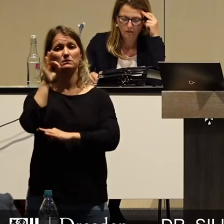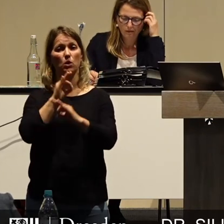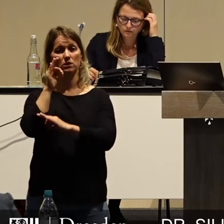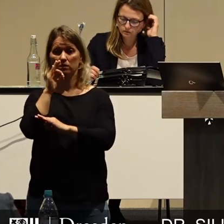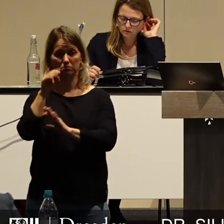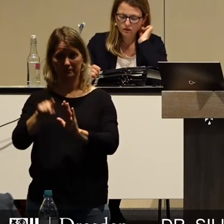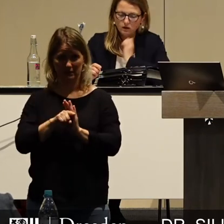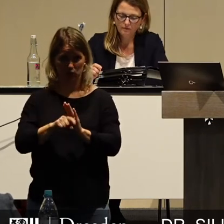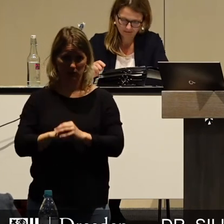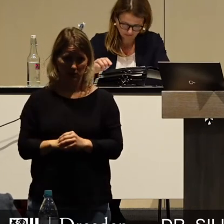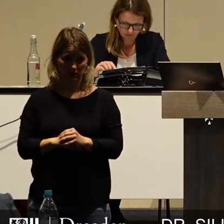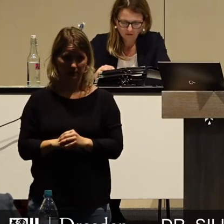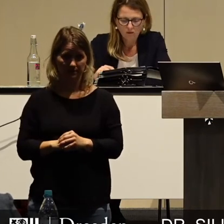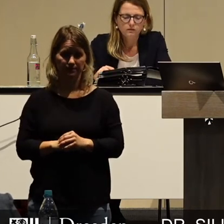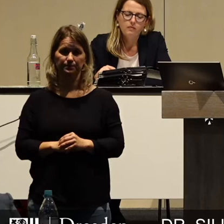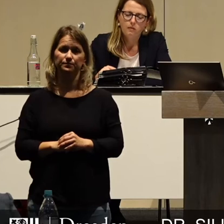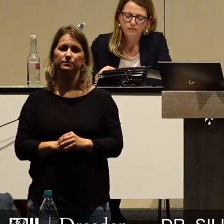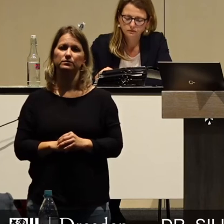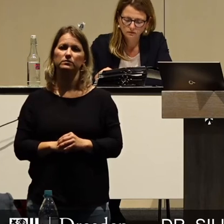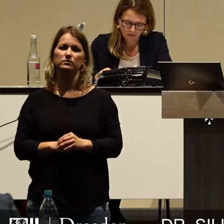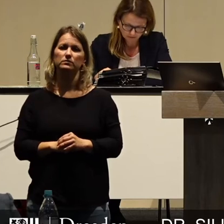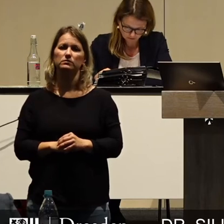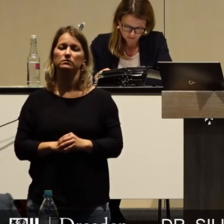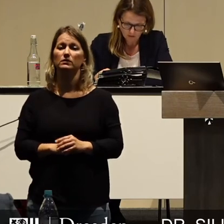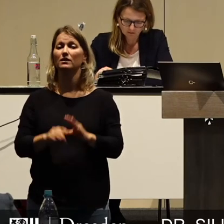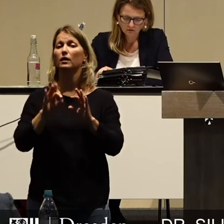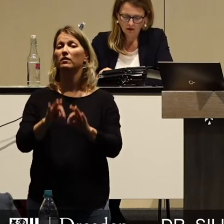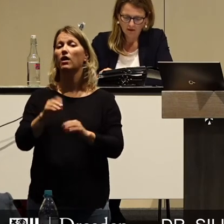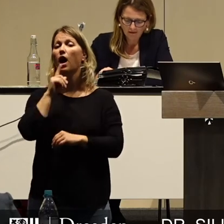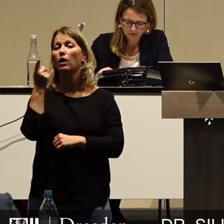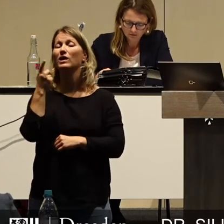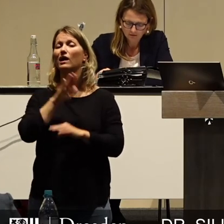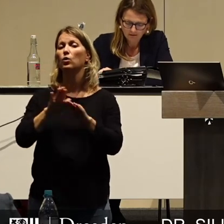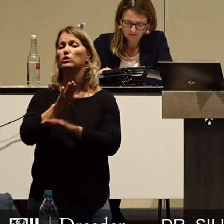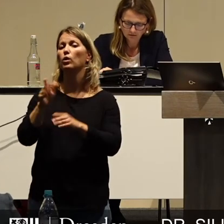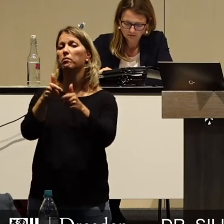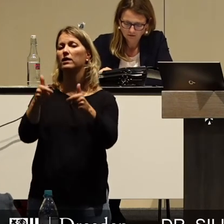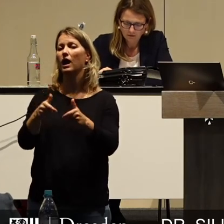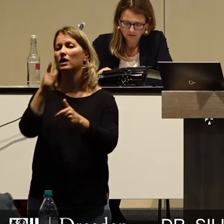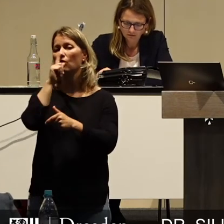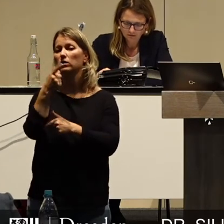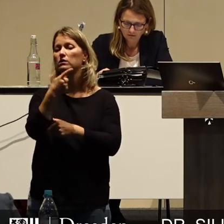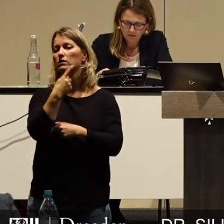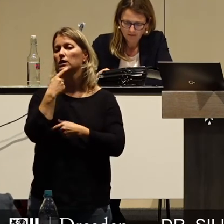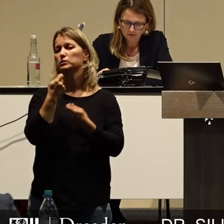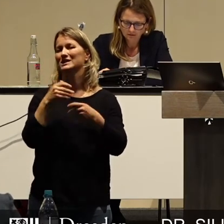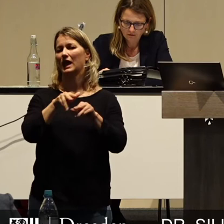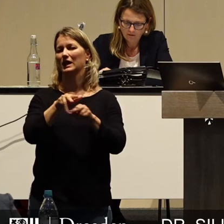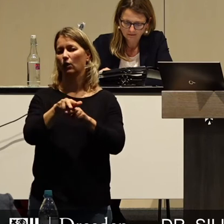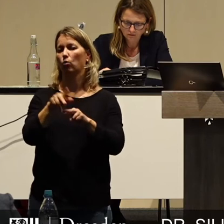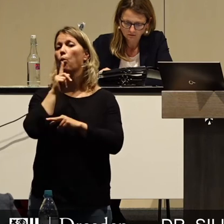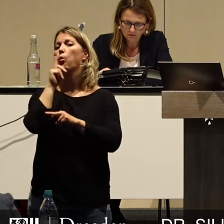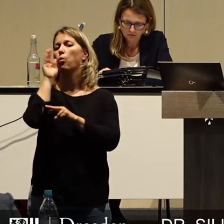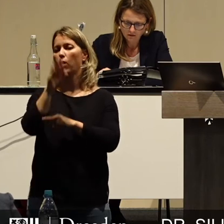angesagt. Leider kann auch das milliardenschwere Konjunkturpaket der Bundesregierung den harten Aufprall der deutschen Wirtschaft